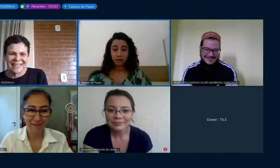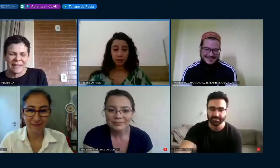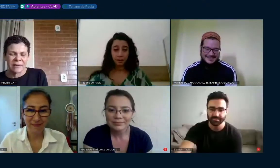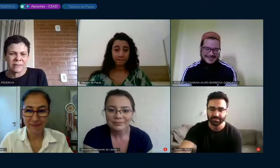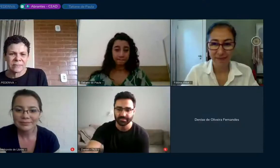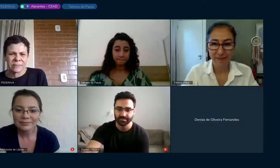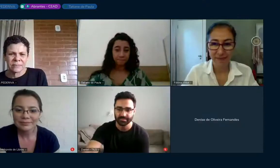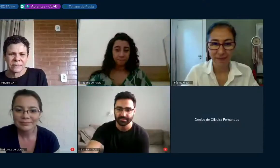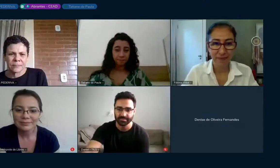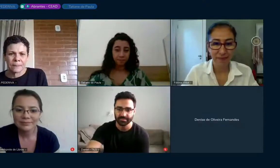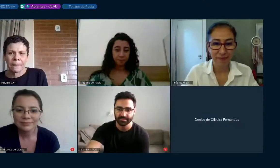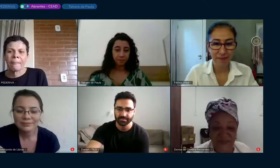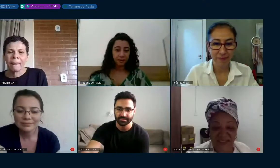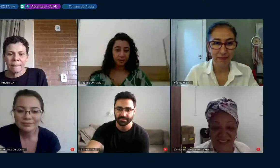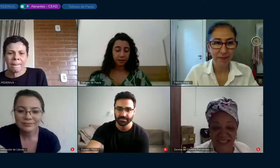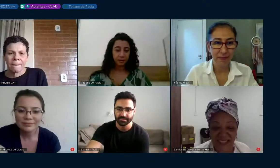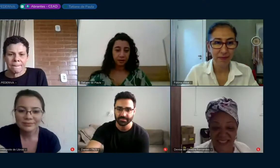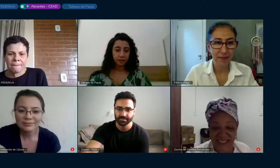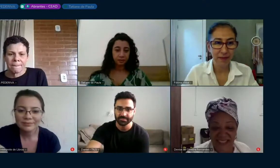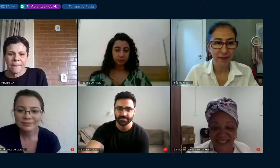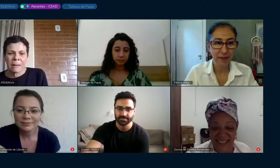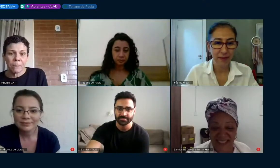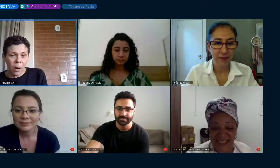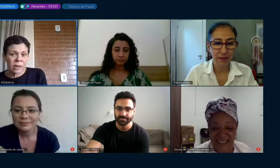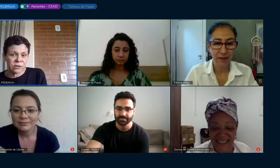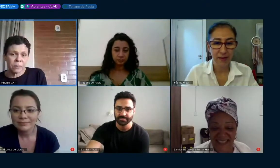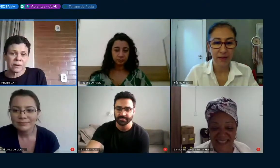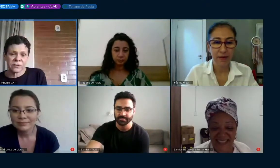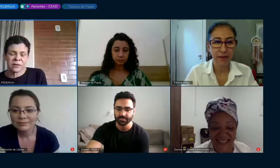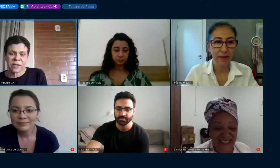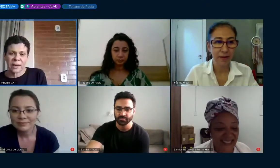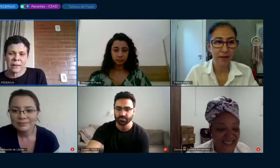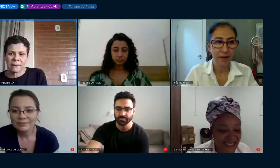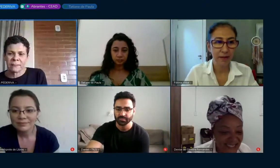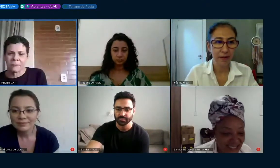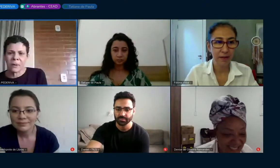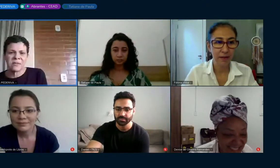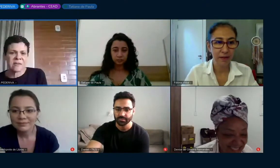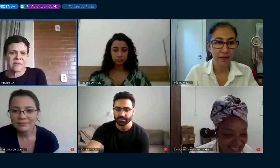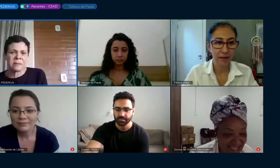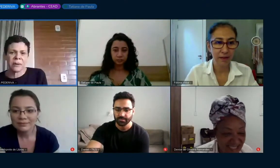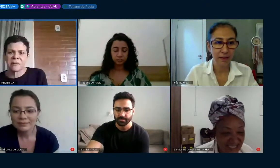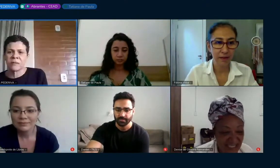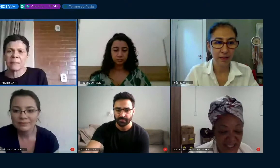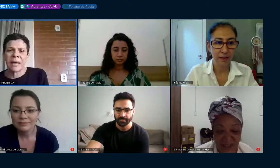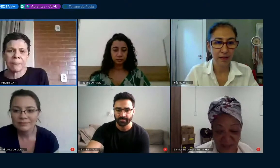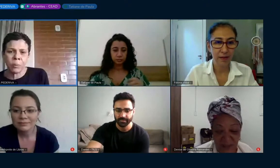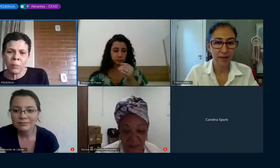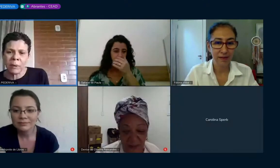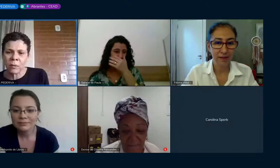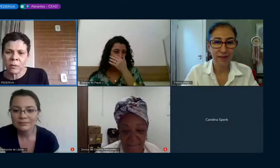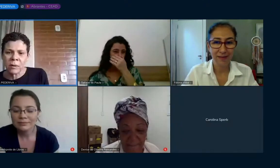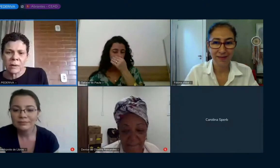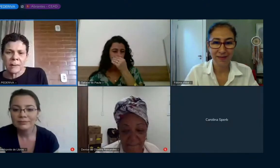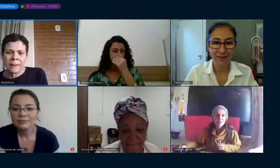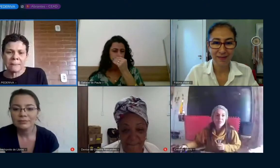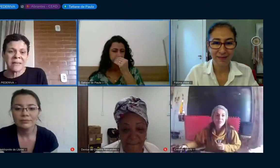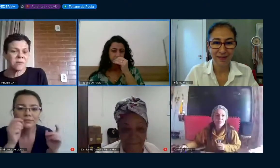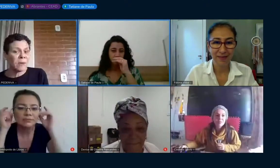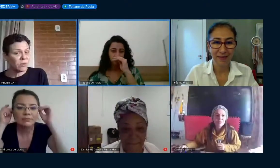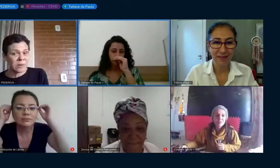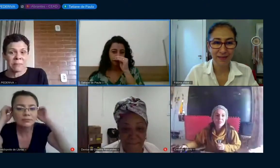posso deixar a gravação pública no youtube do site pode pode fechar pode sim o trabalho é público